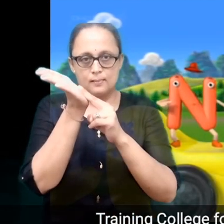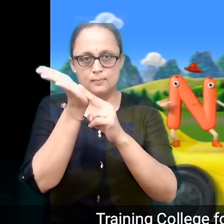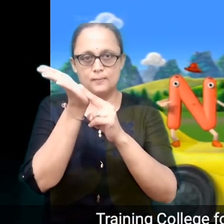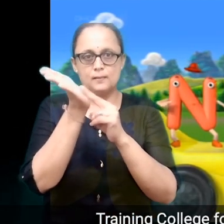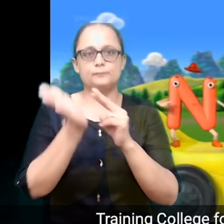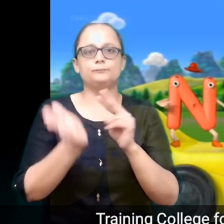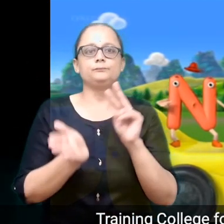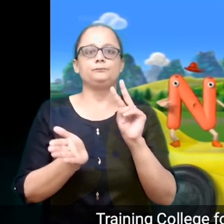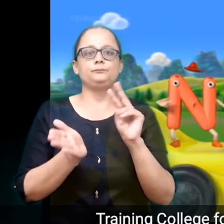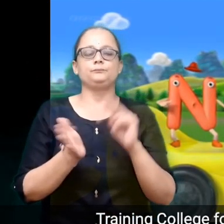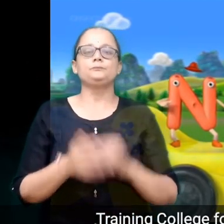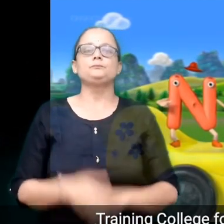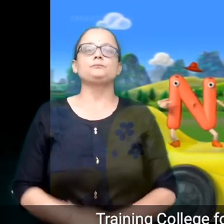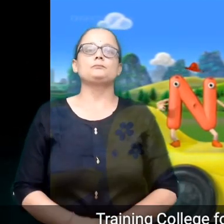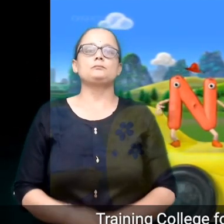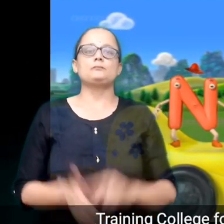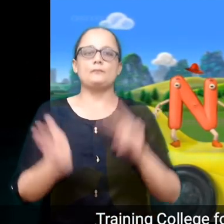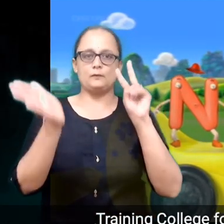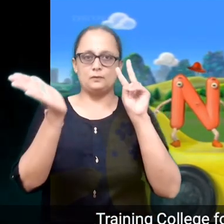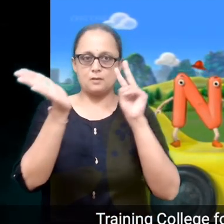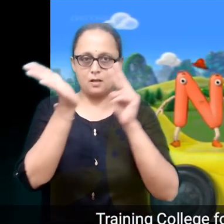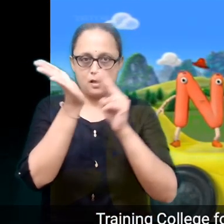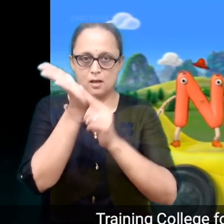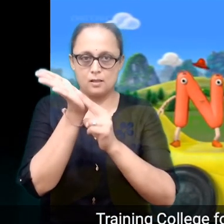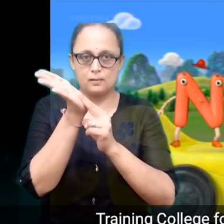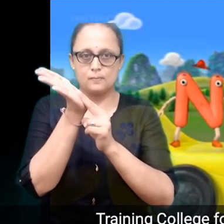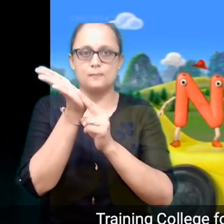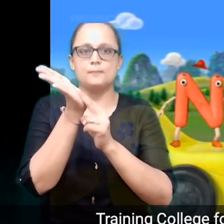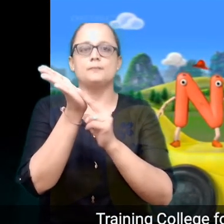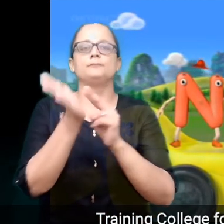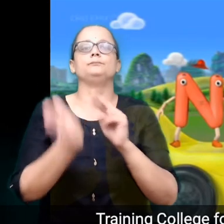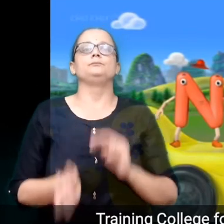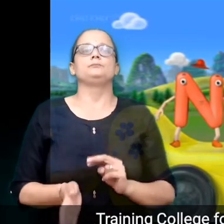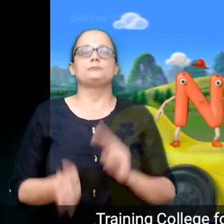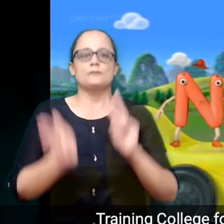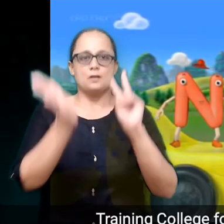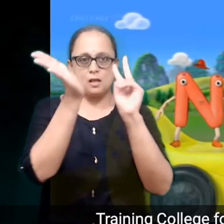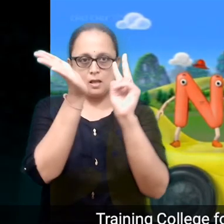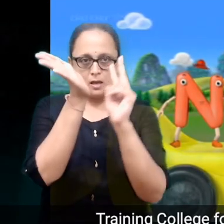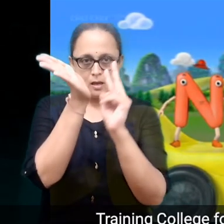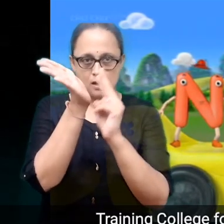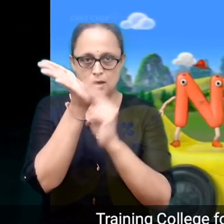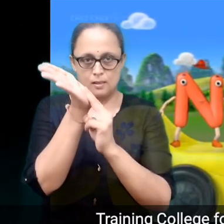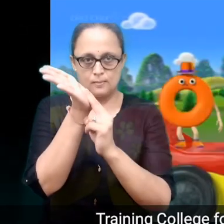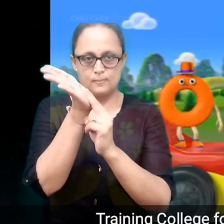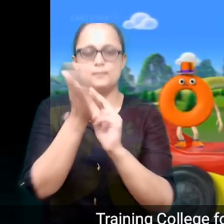N, N, N, N,